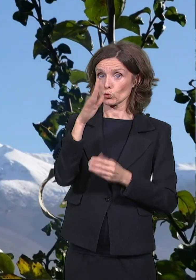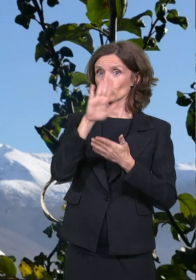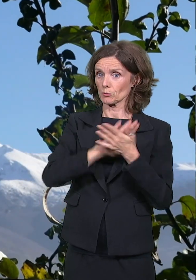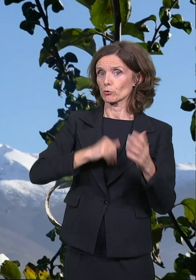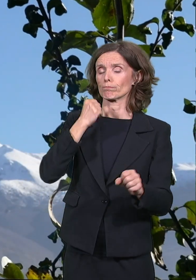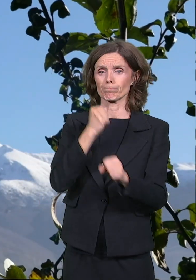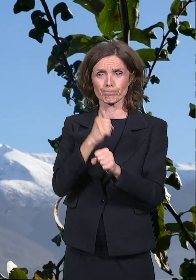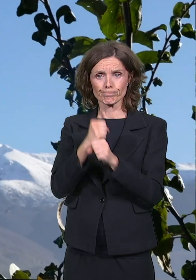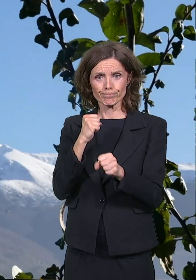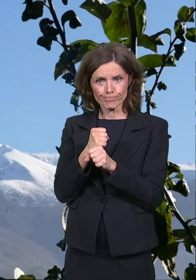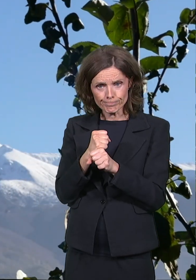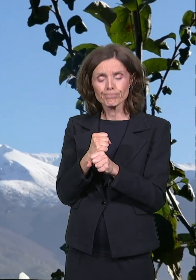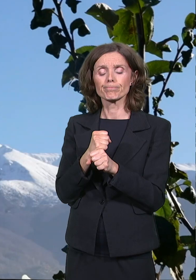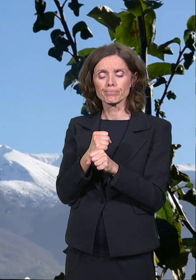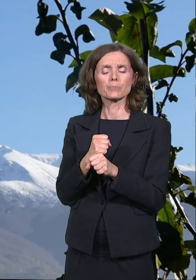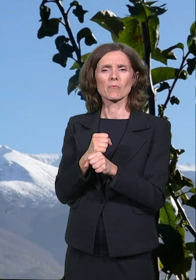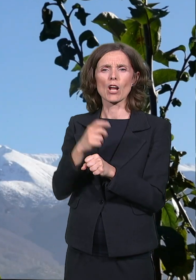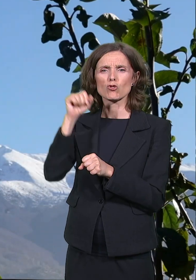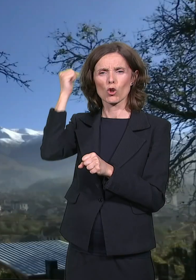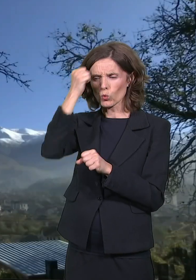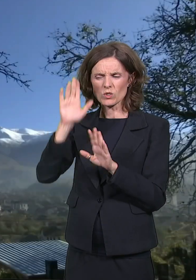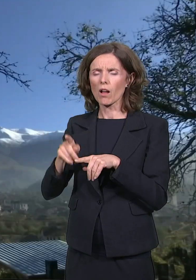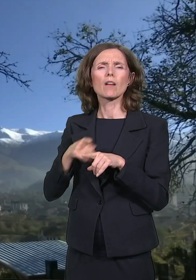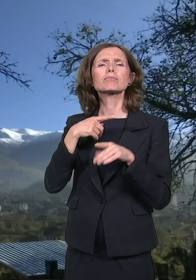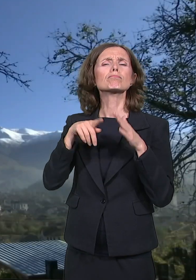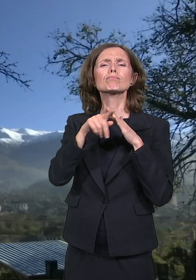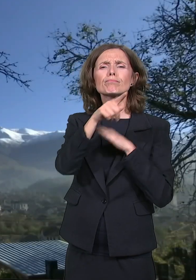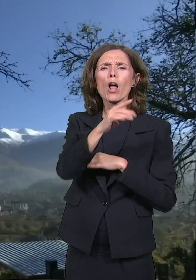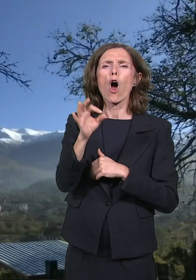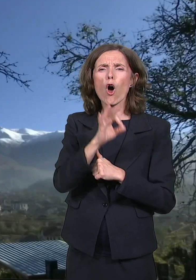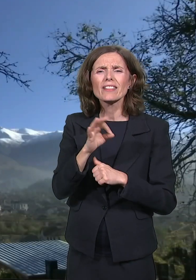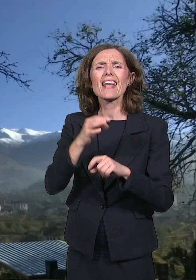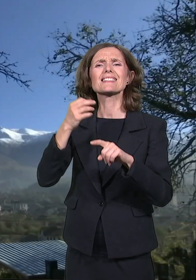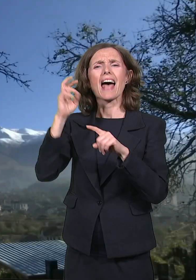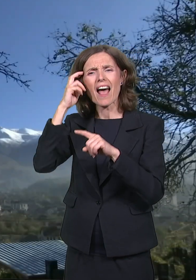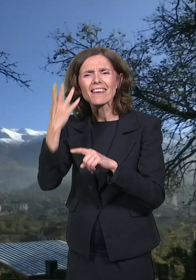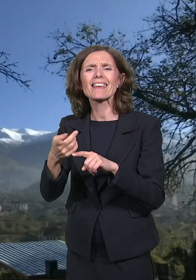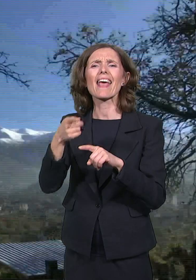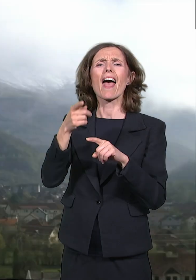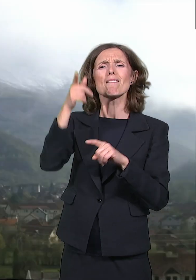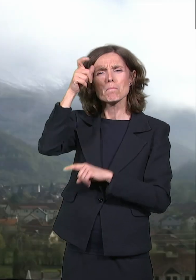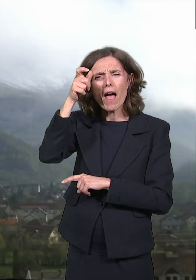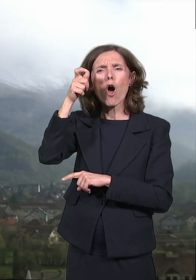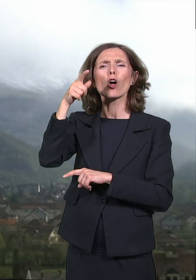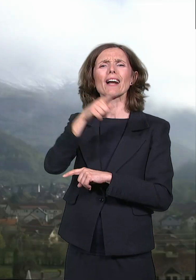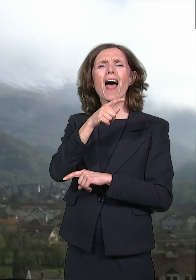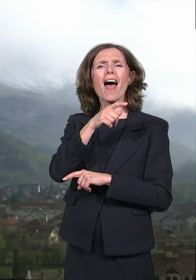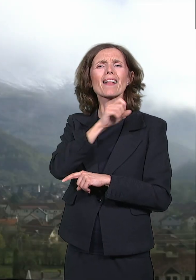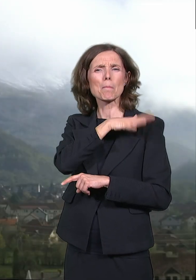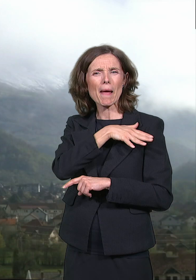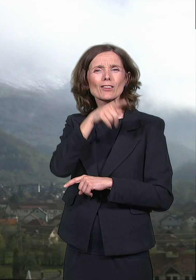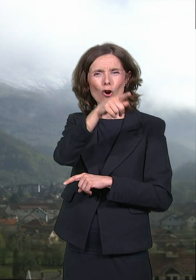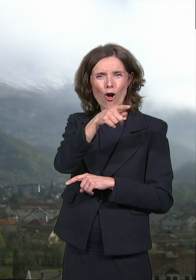Zato se i otisnuo dalje pa razvio posao u Odesi, Kijevu, Beogradu i Petrogradu. Obogatio se